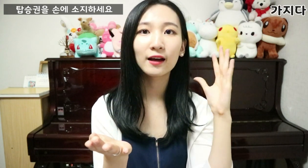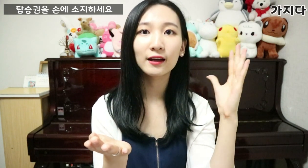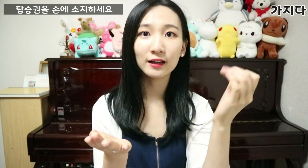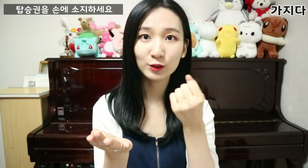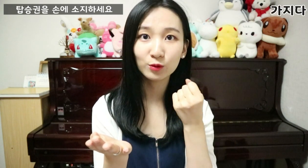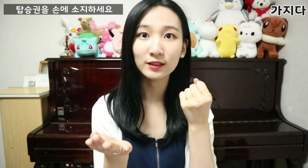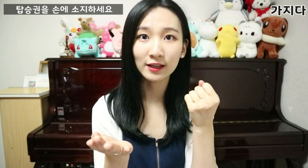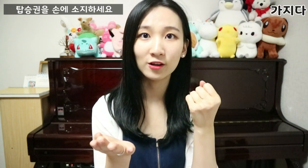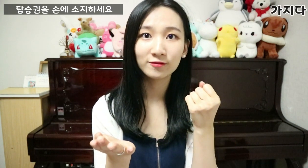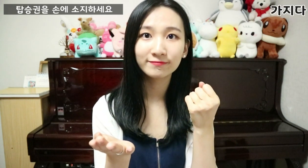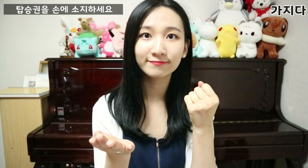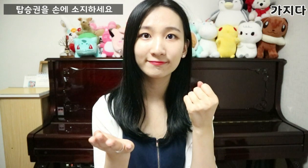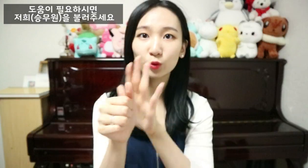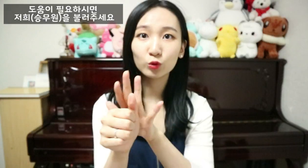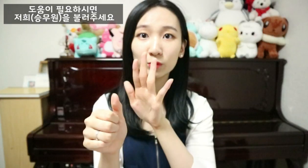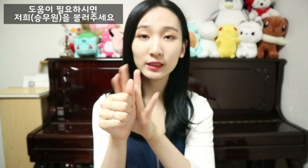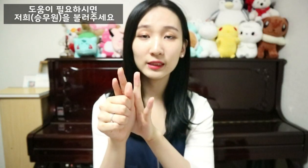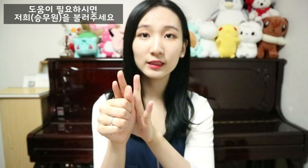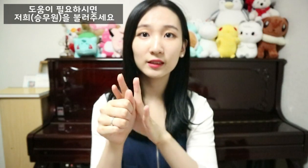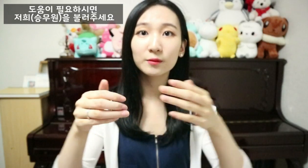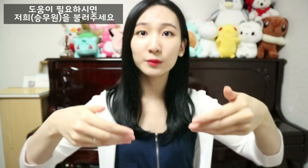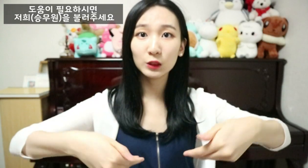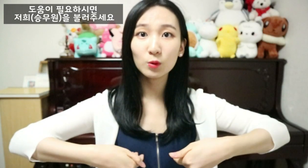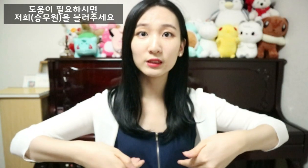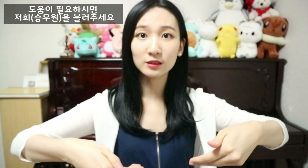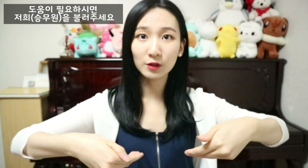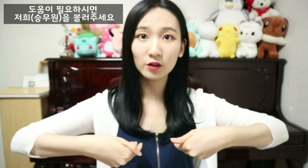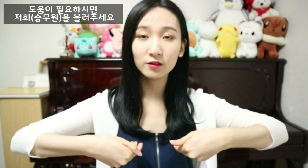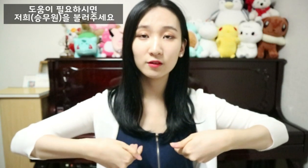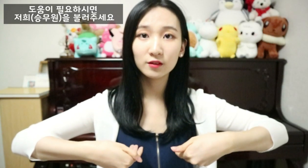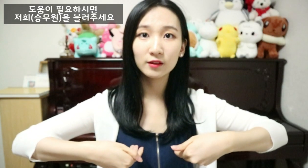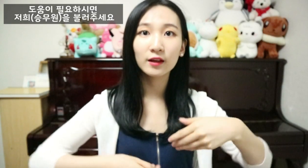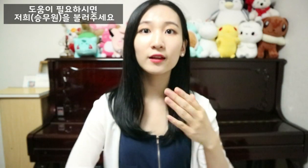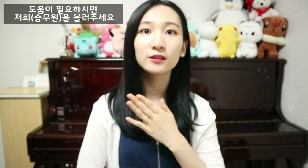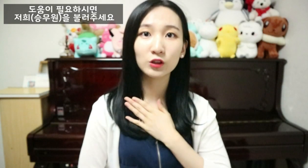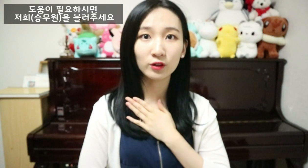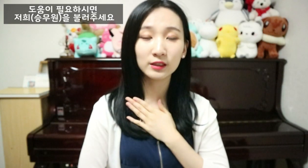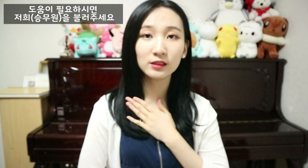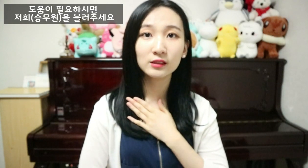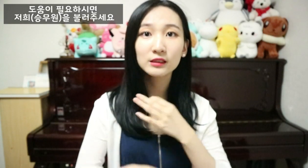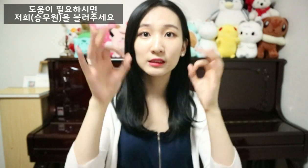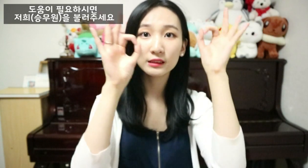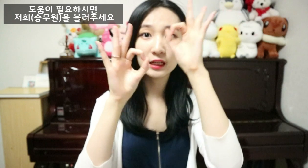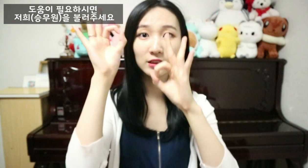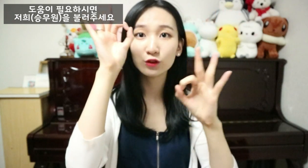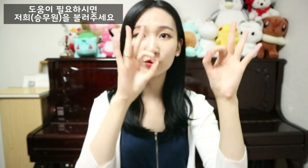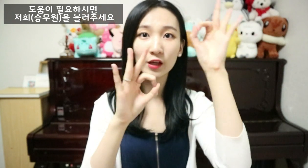가지고 계세요. 도움이 필요하시면 저희를 찾아주세요.